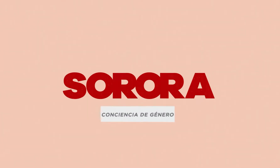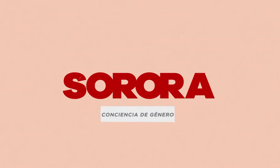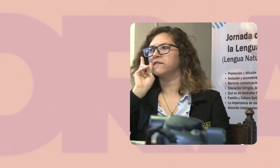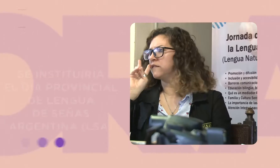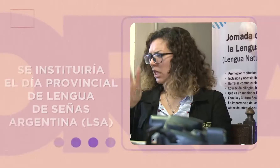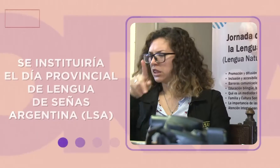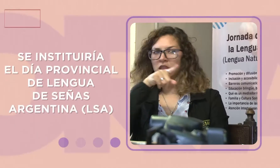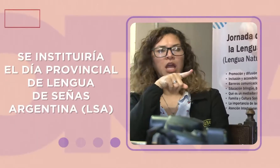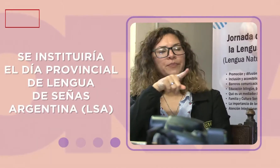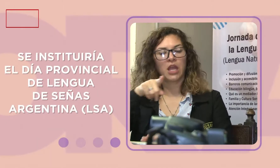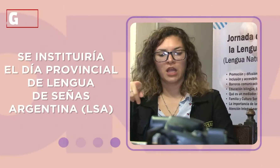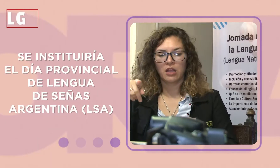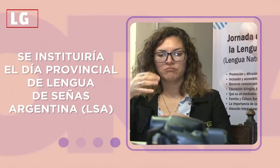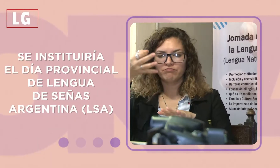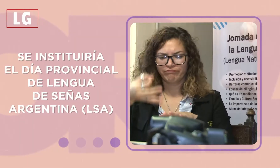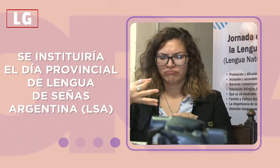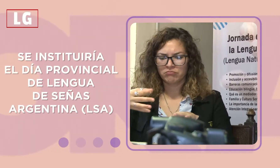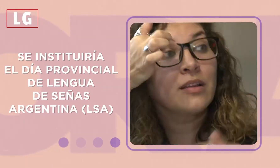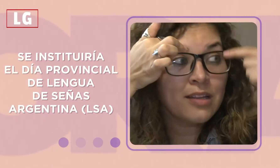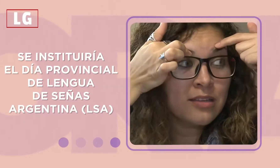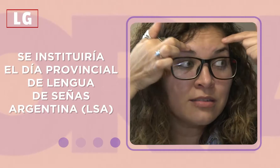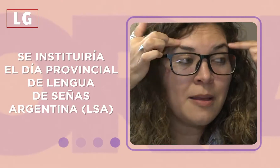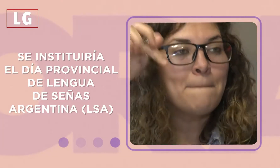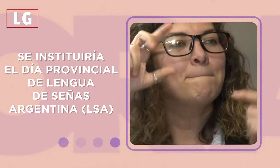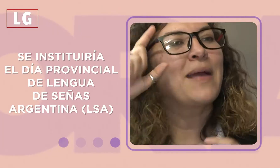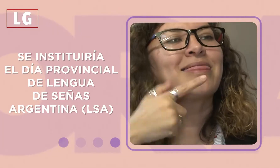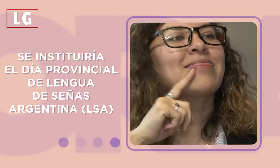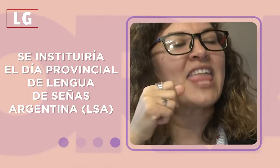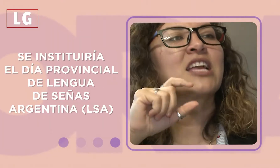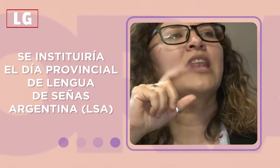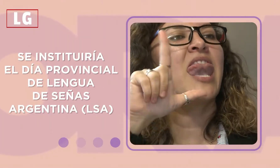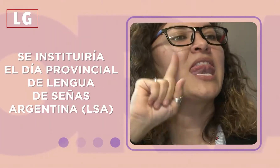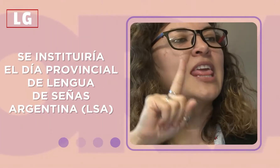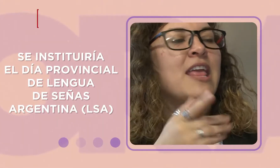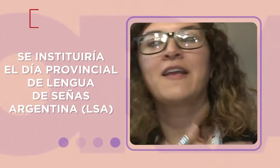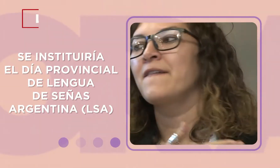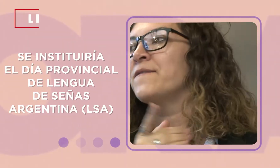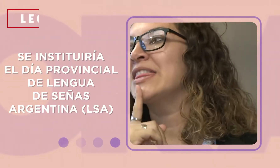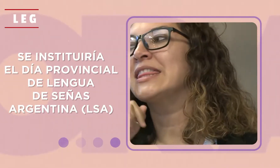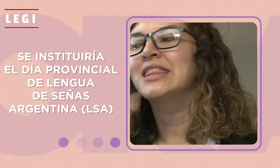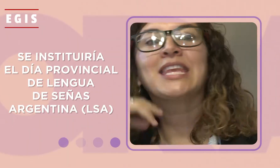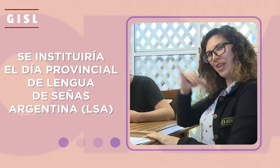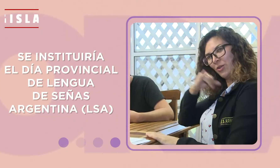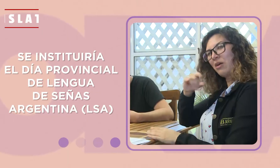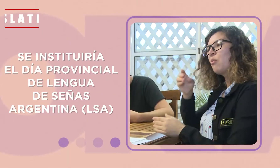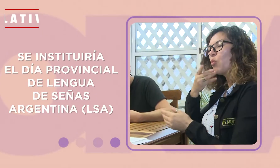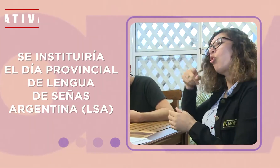En la legislatura existen dos proyectos de ley enfocados en las personas sordas. Una para declarar la lengua de señas